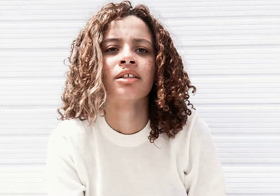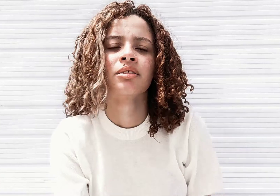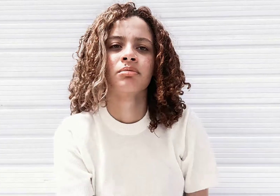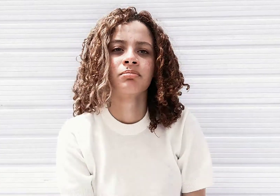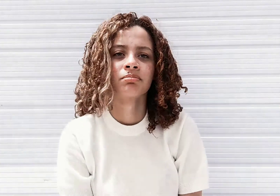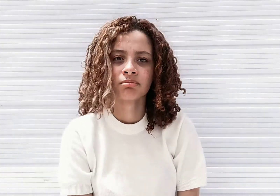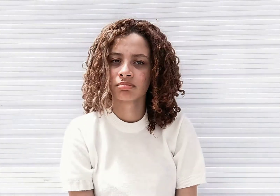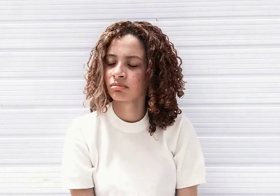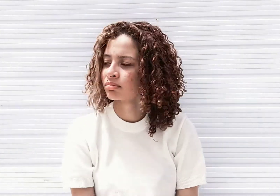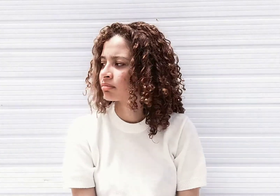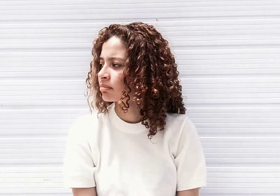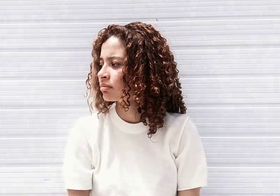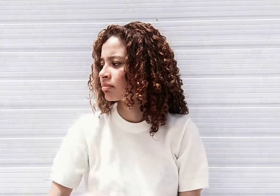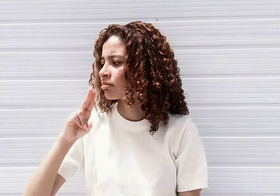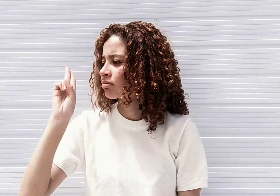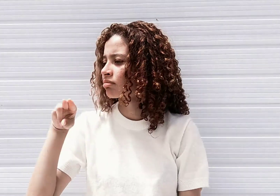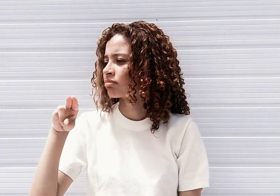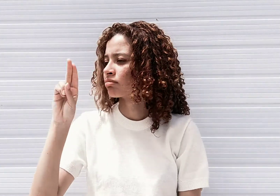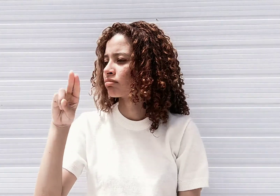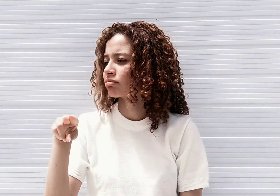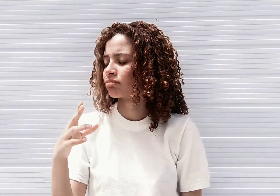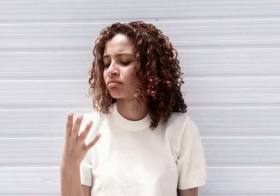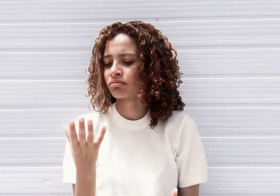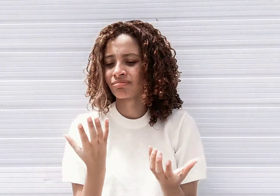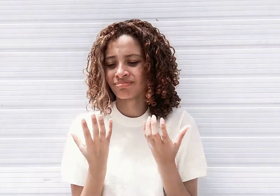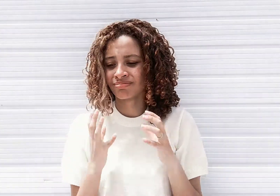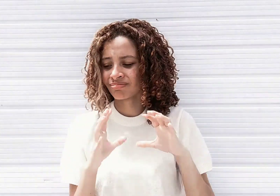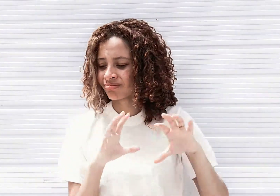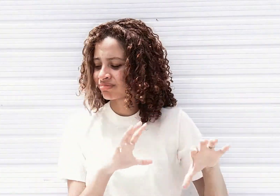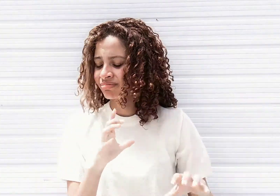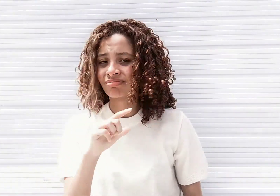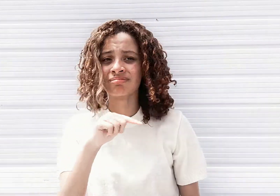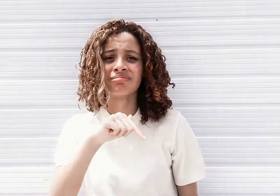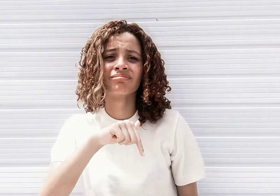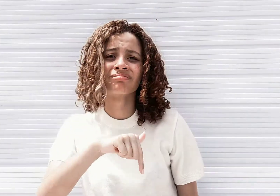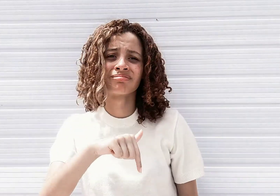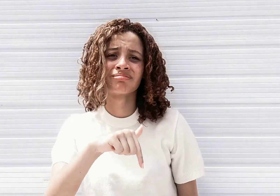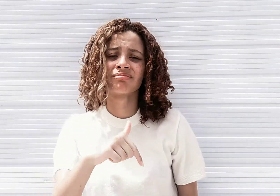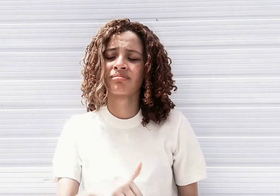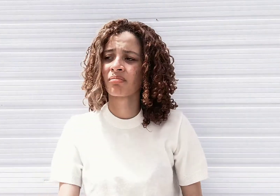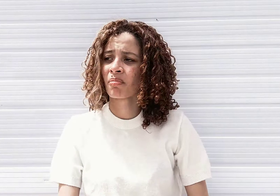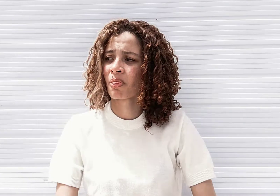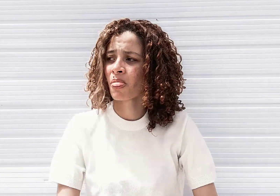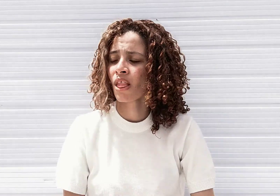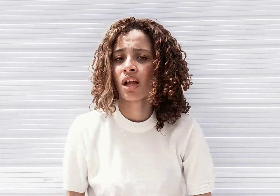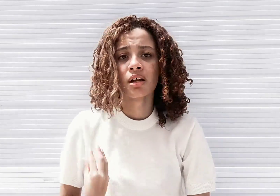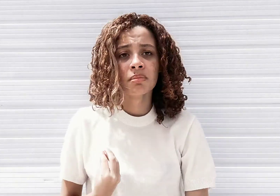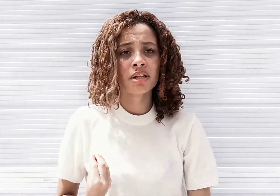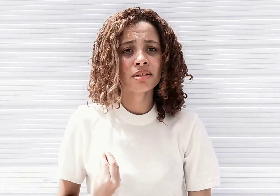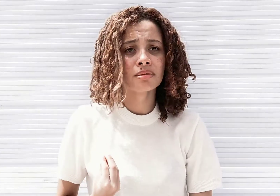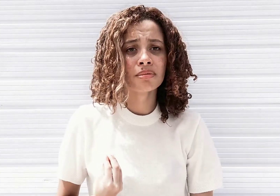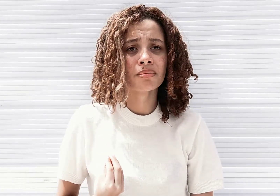Eu nunca fiz questão de estar aqui, muito menos